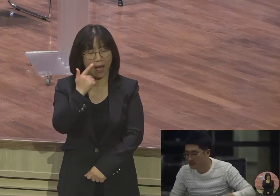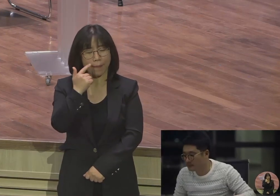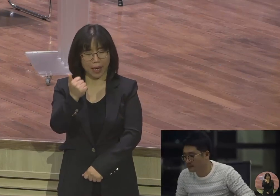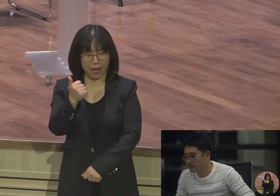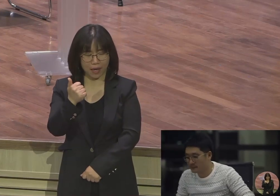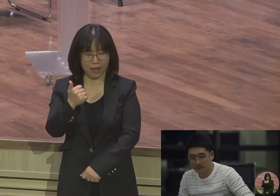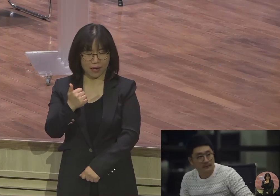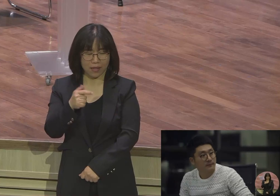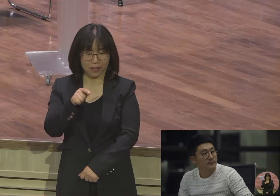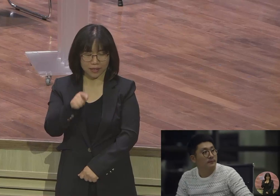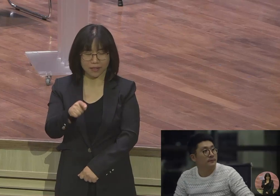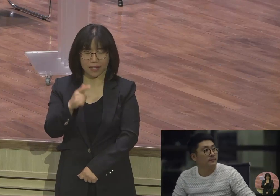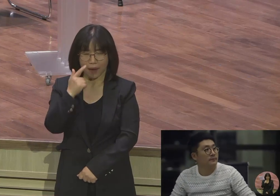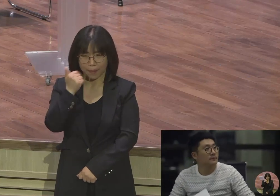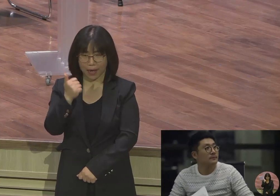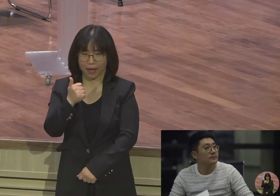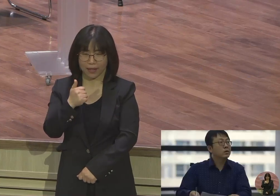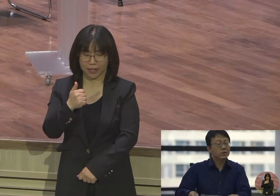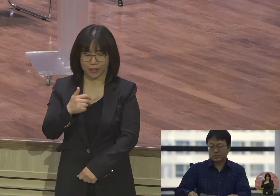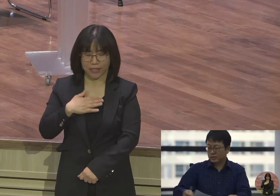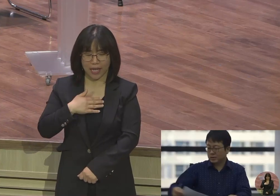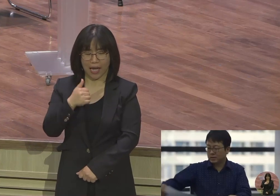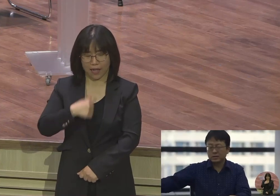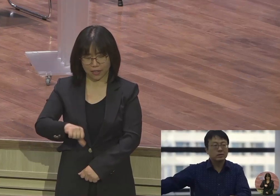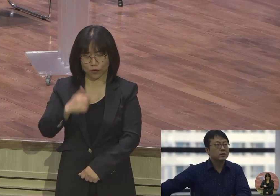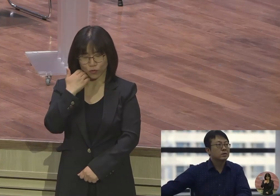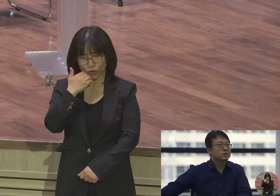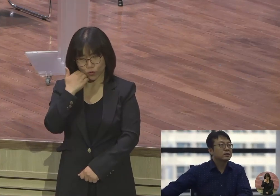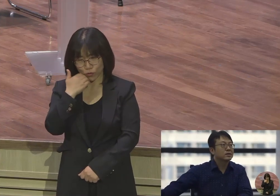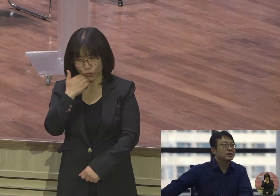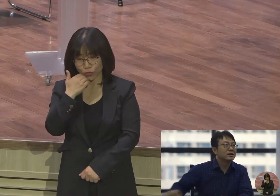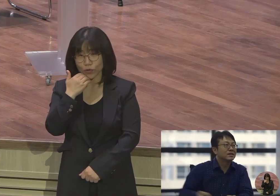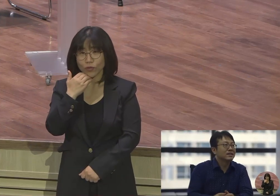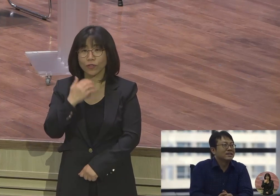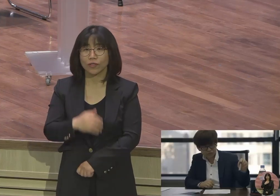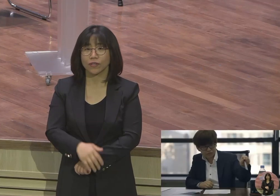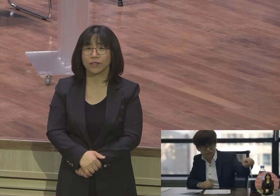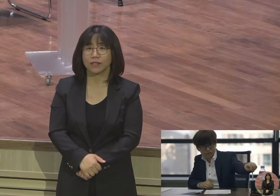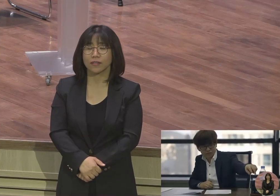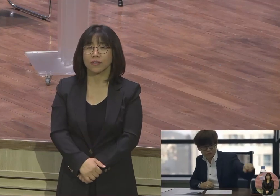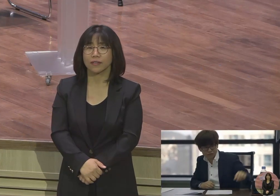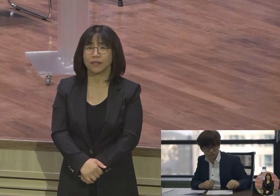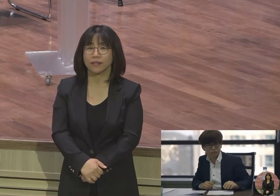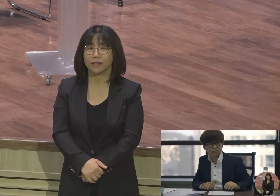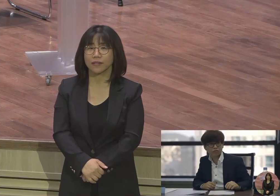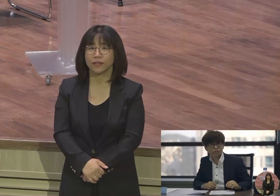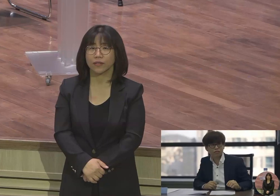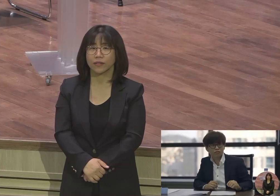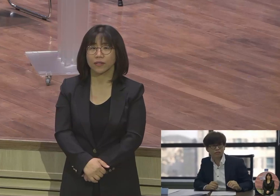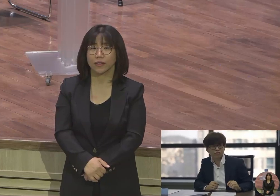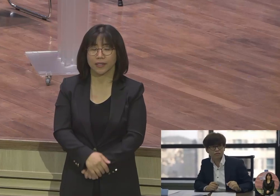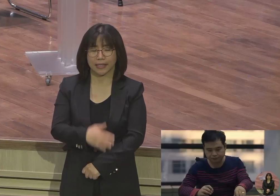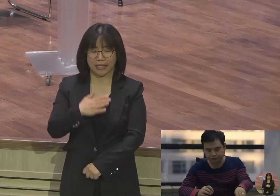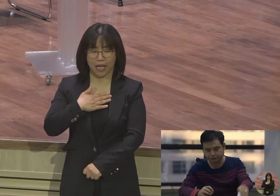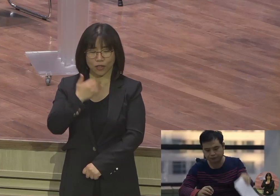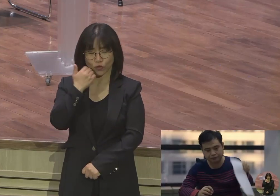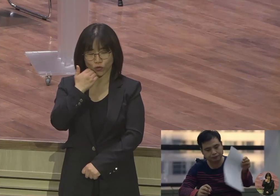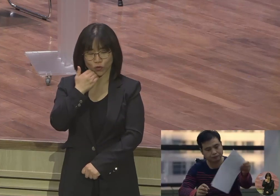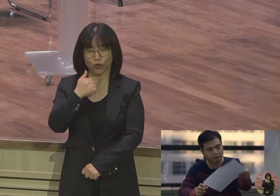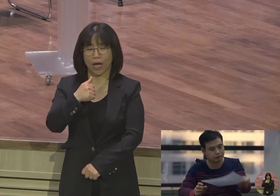이 시각 세계였습니다. 조유섭 아빠, 진영이